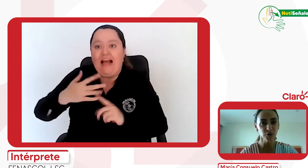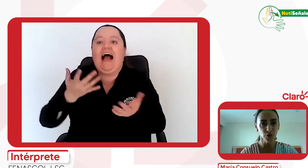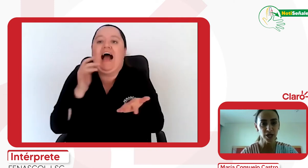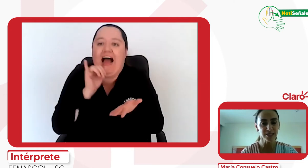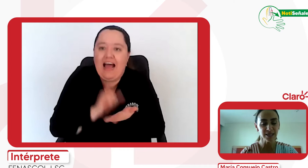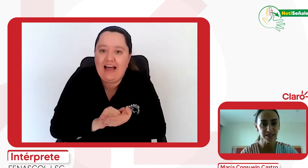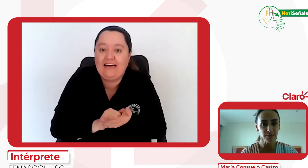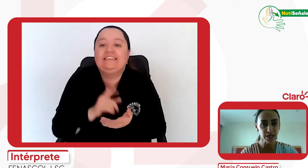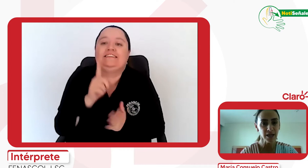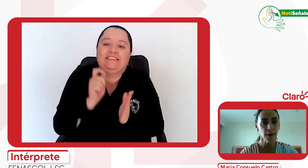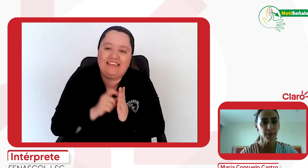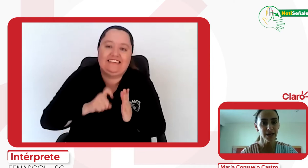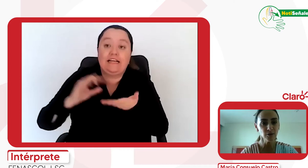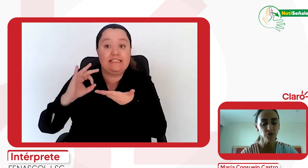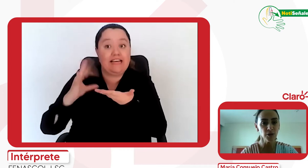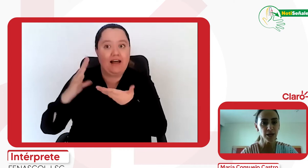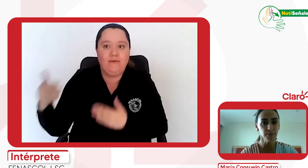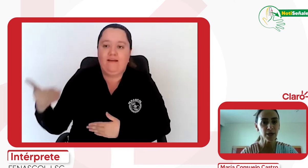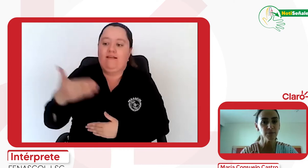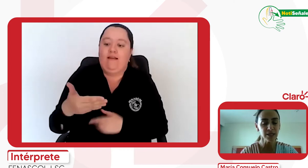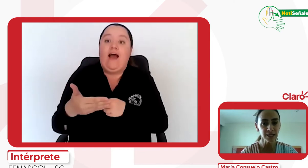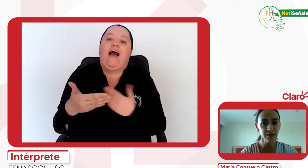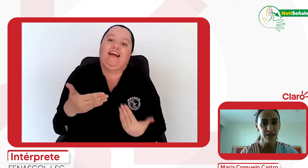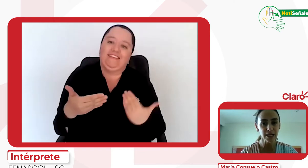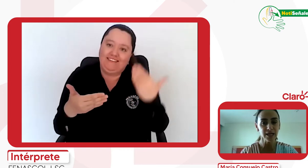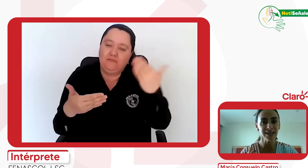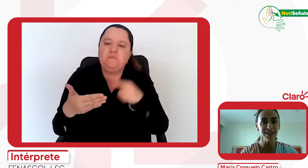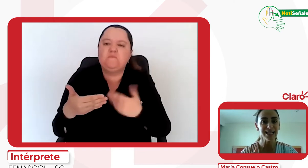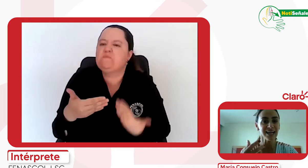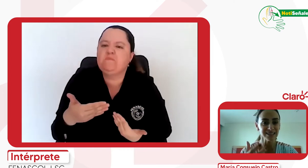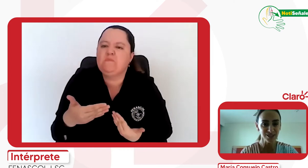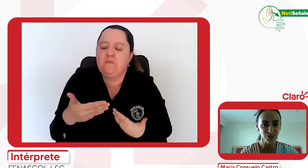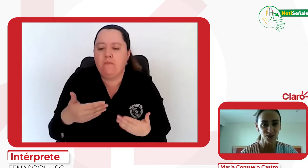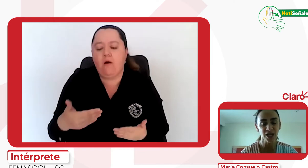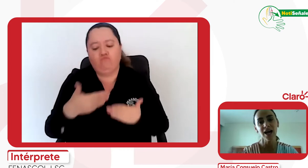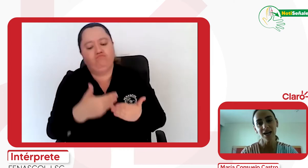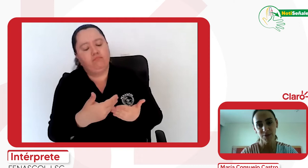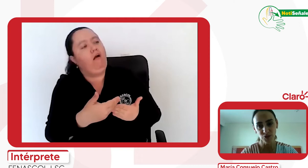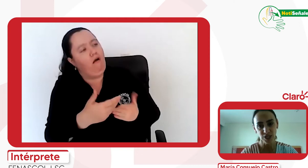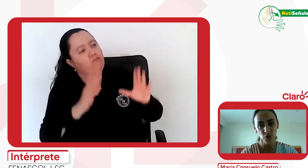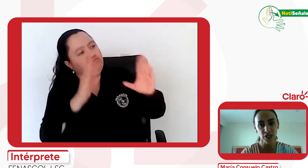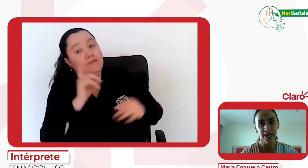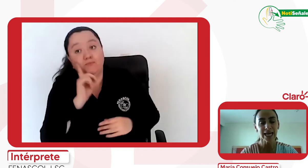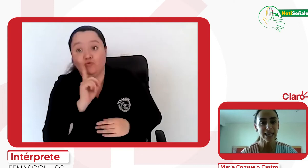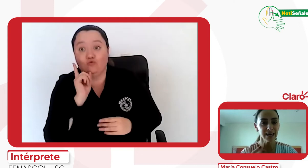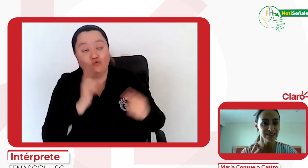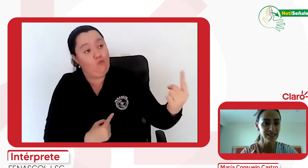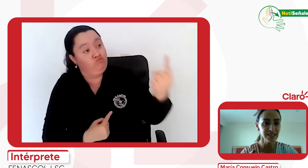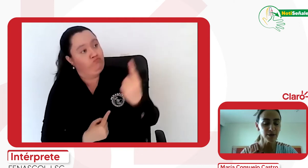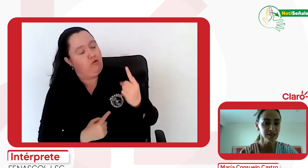como es servir para que nos permita dar la atención a la persona sorda y que se sirva de